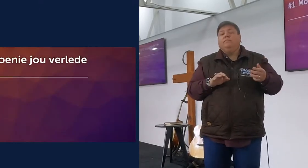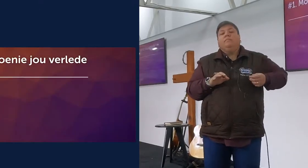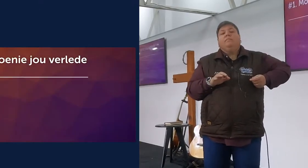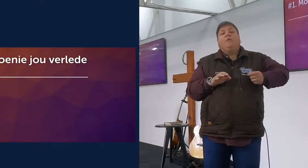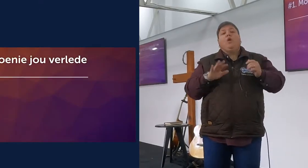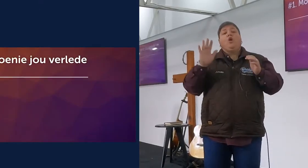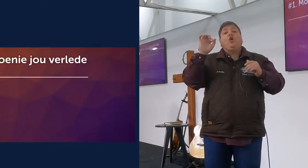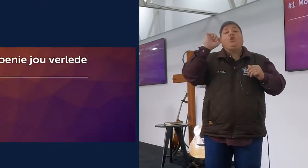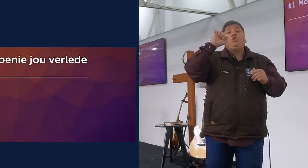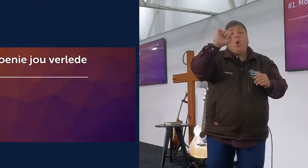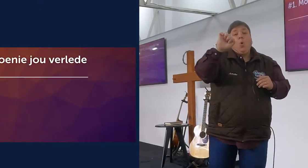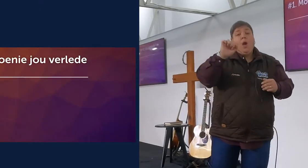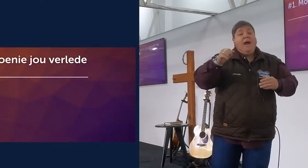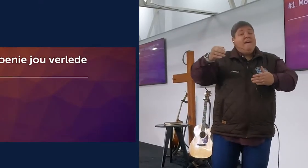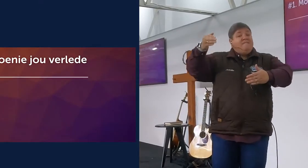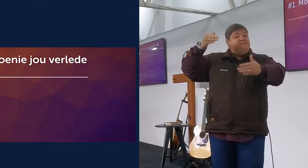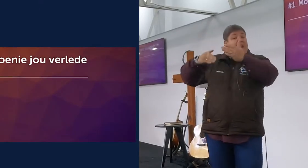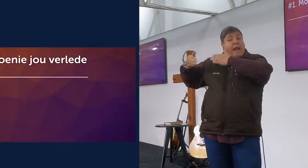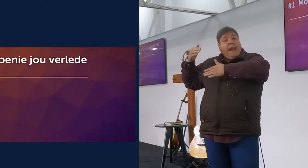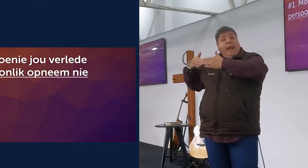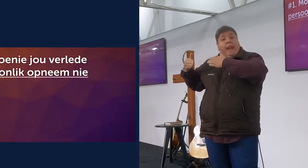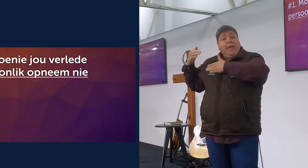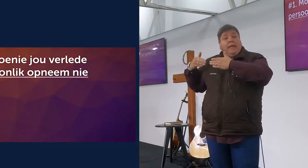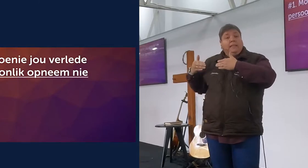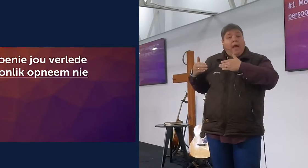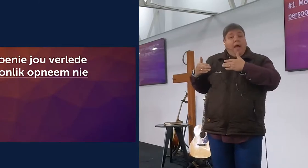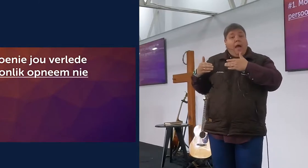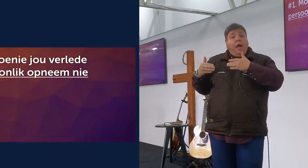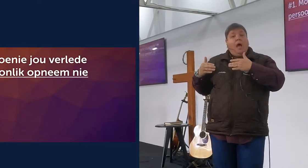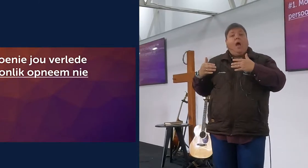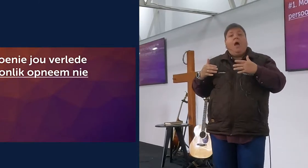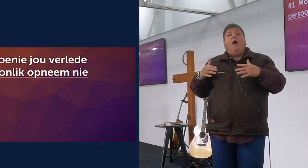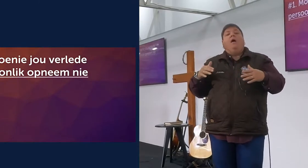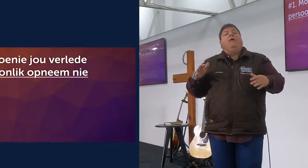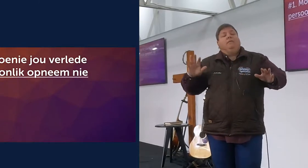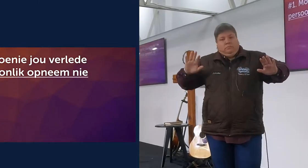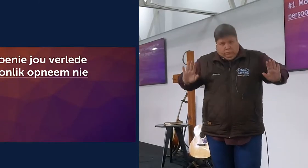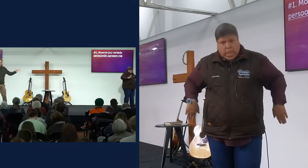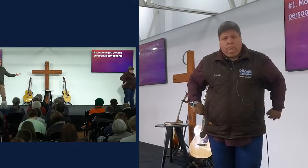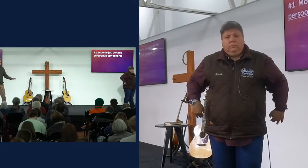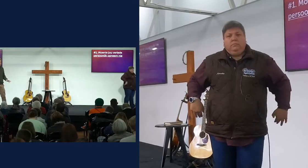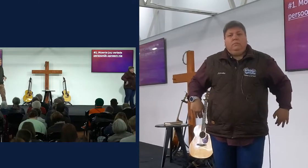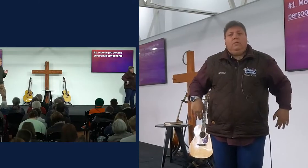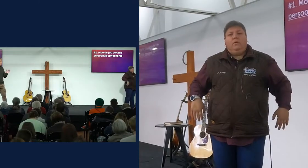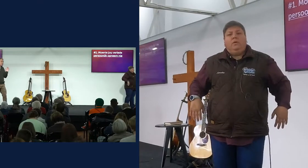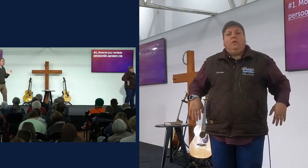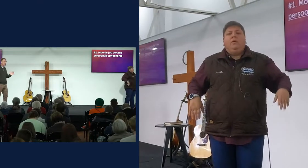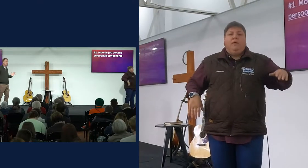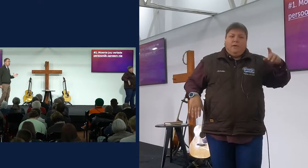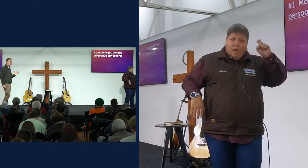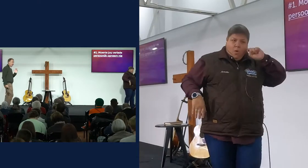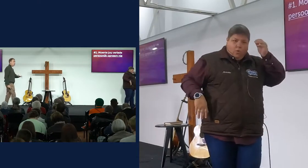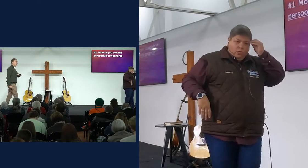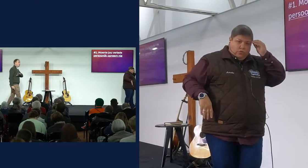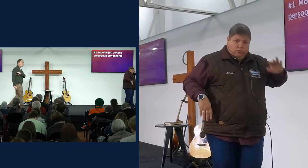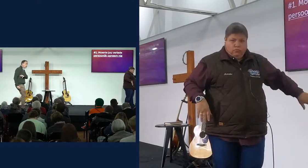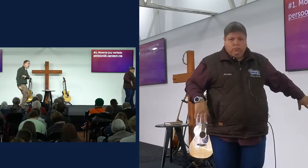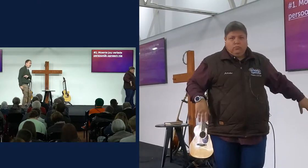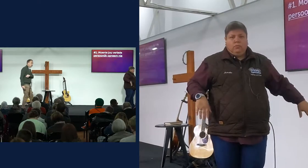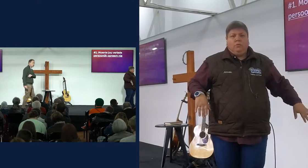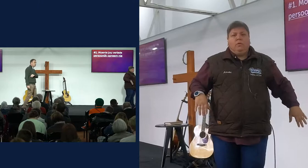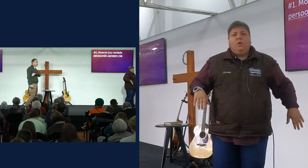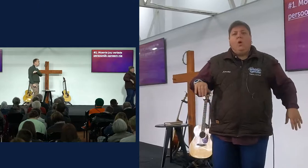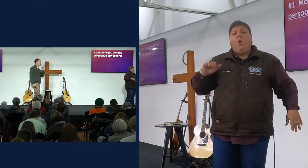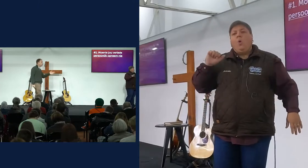en dit is, moet nie jou verlede, te persoonlik opneem nie, of het nou goed of slecht was, want ek denk, partijmense het radig, een